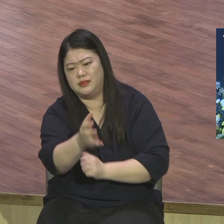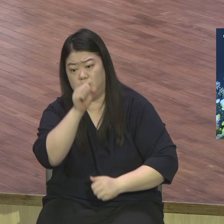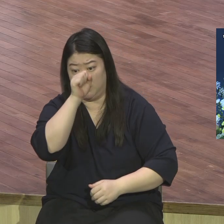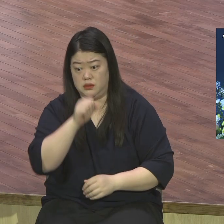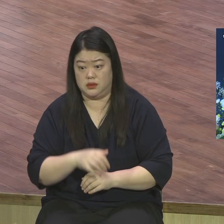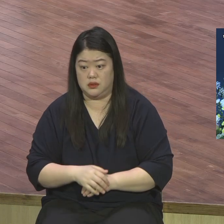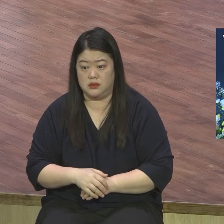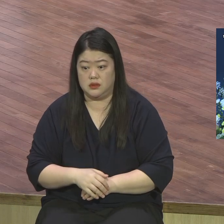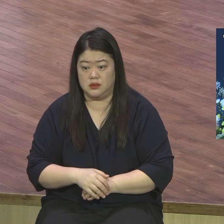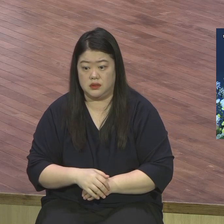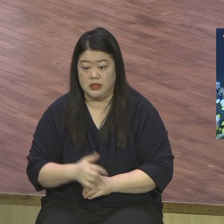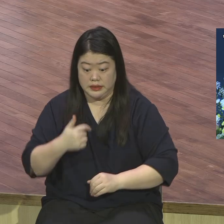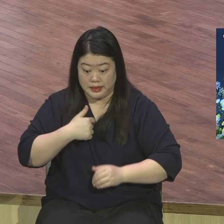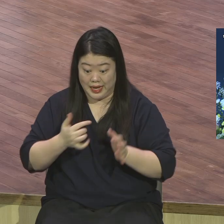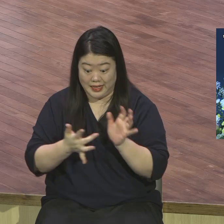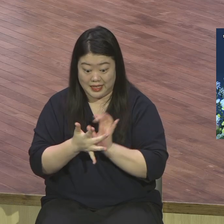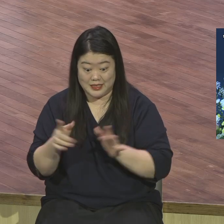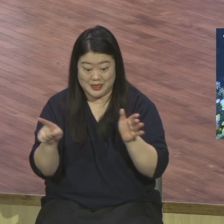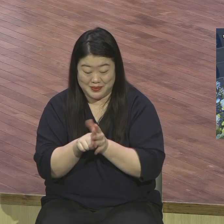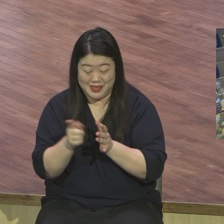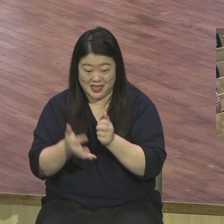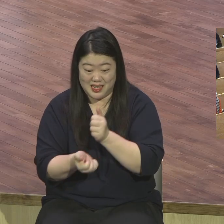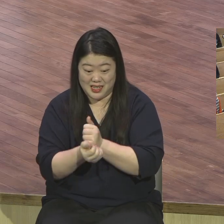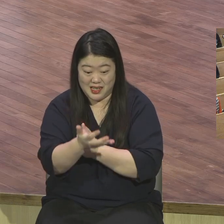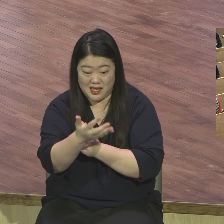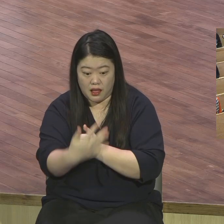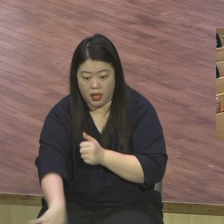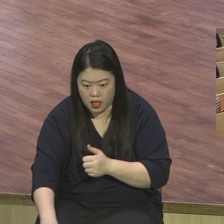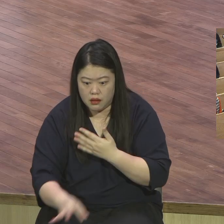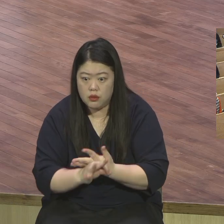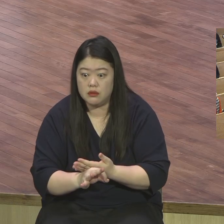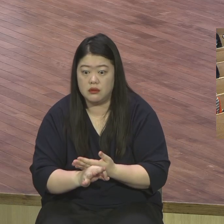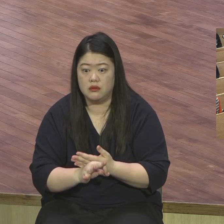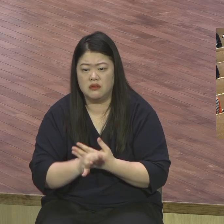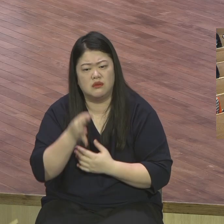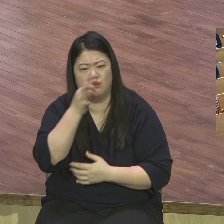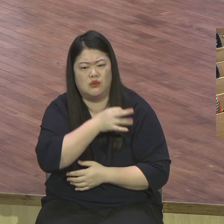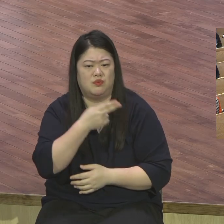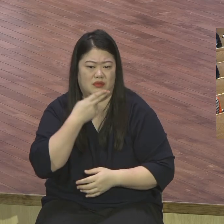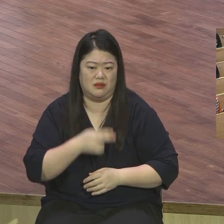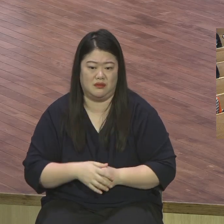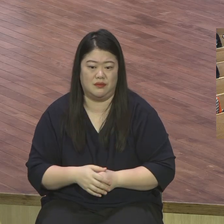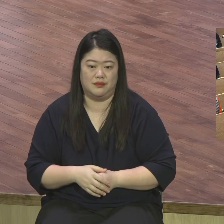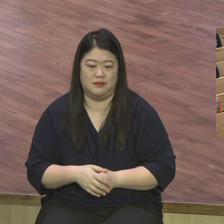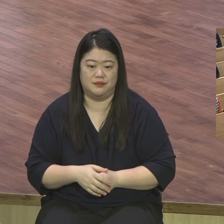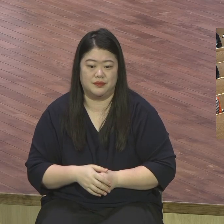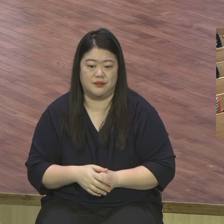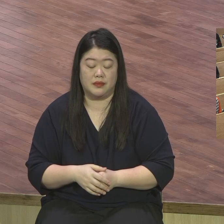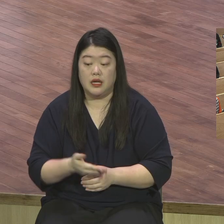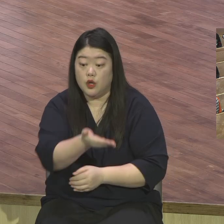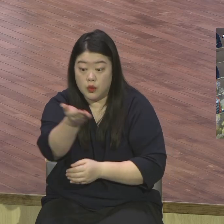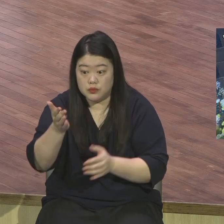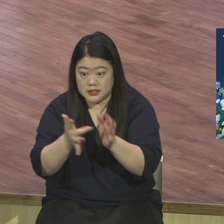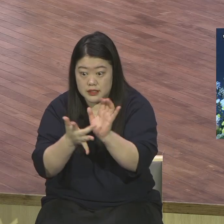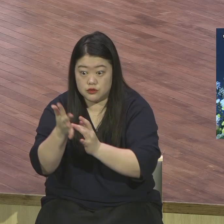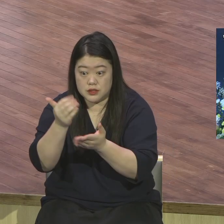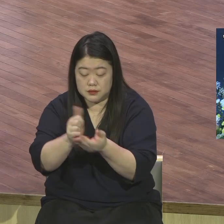부활신앙이 있어야 됩니다 부활신앙이 있는 사람은 절대 절망하고 낙심하고 시험들고